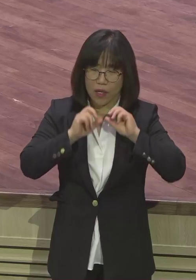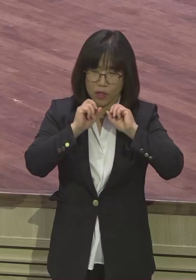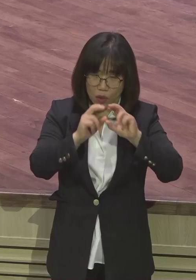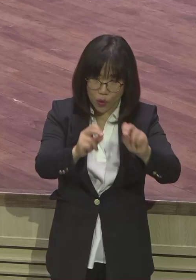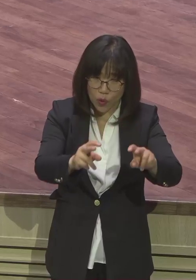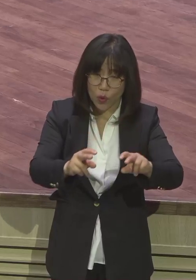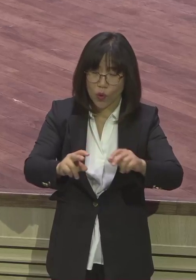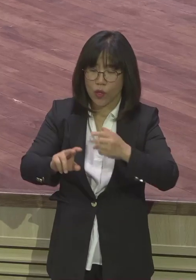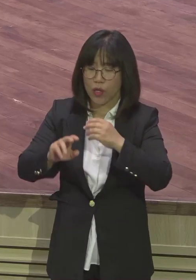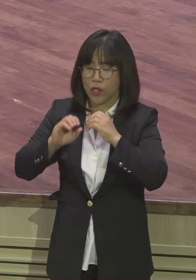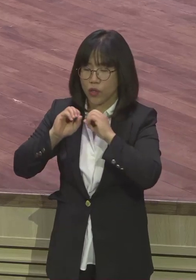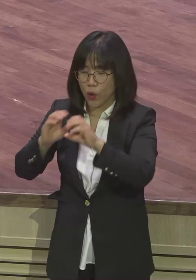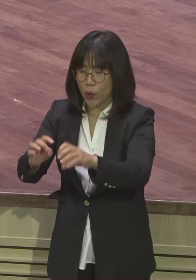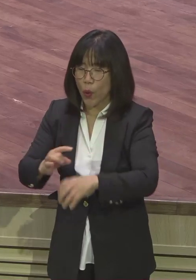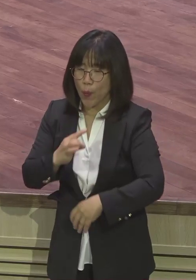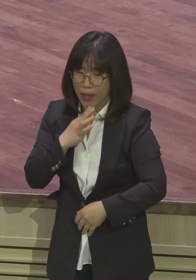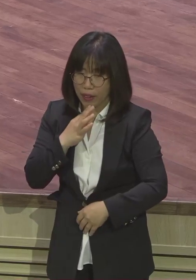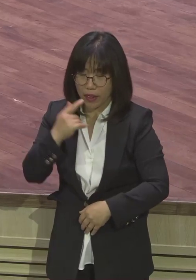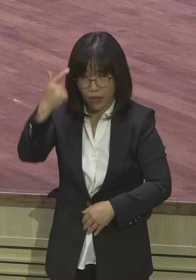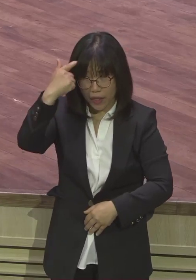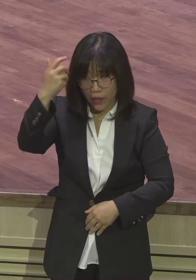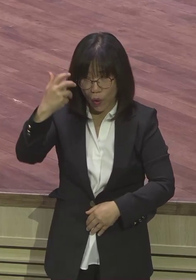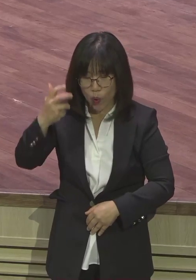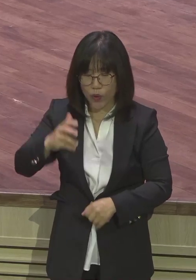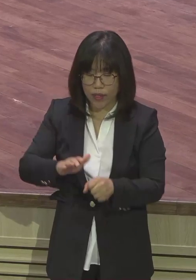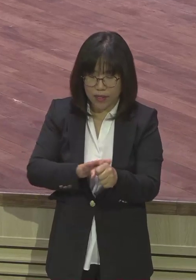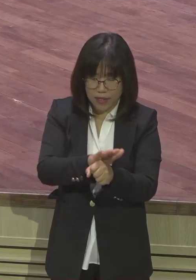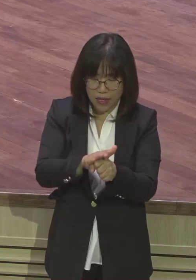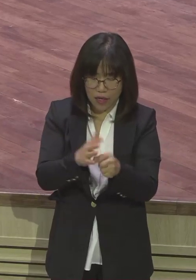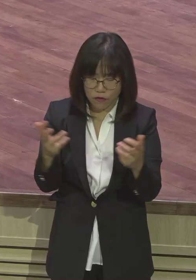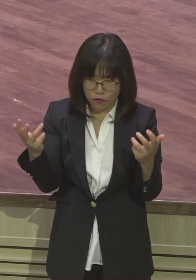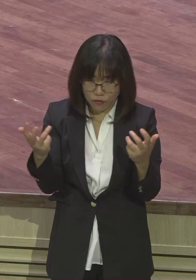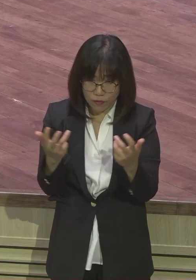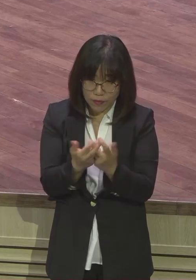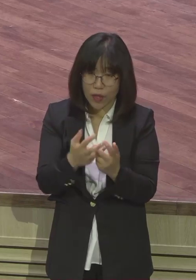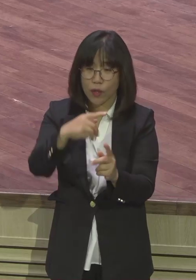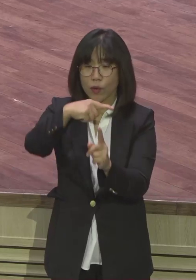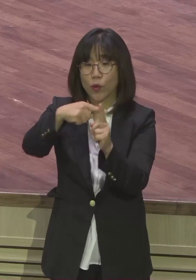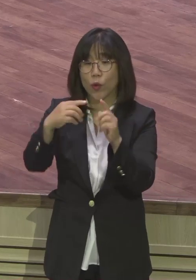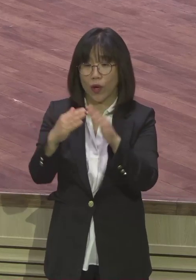정말로 영원 사랑할 마음으로 뗀다. 하나님의 작품이다. 내가 자랑했어요.